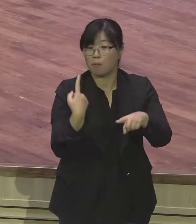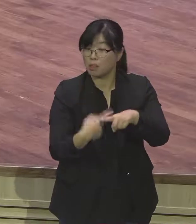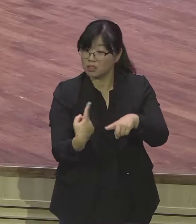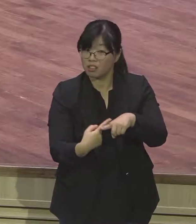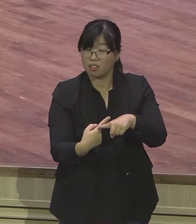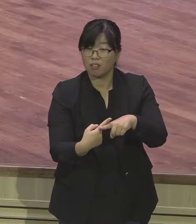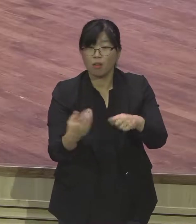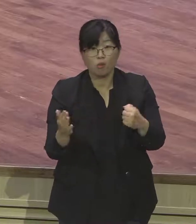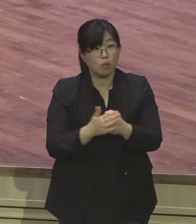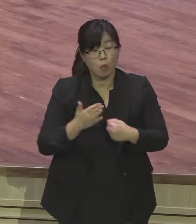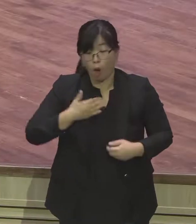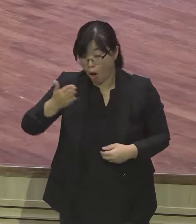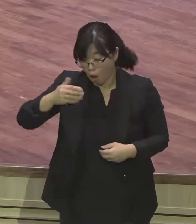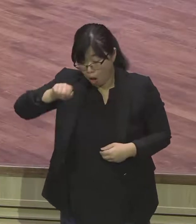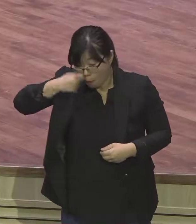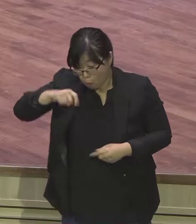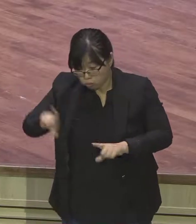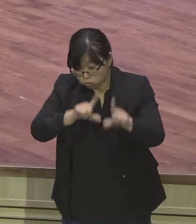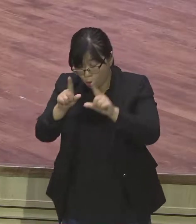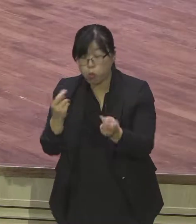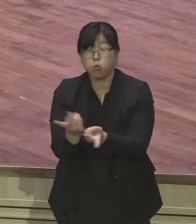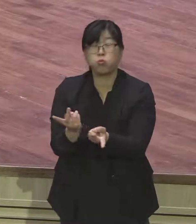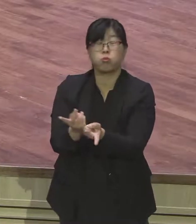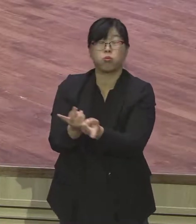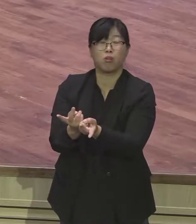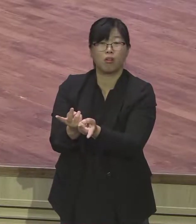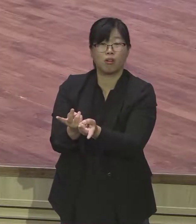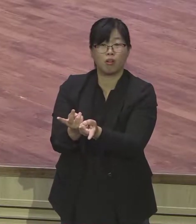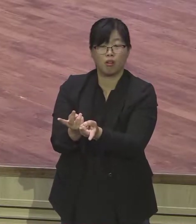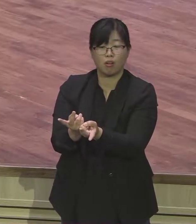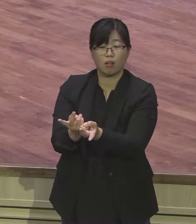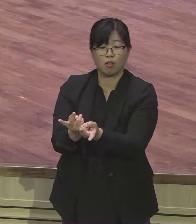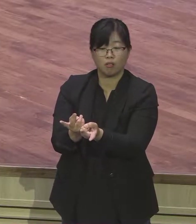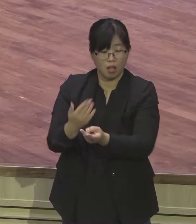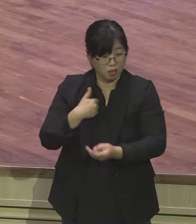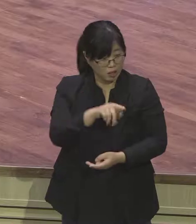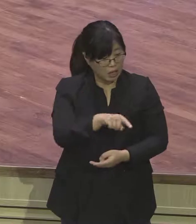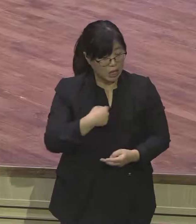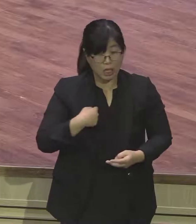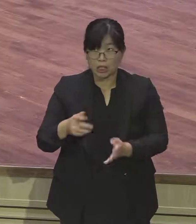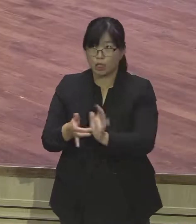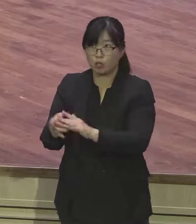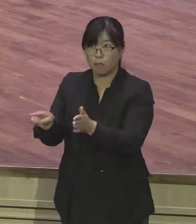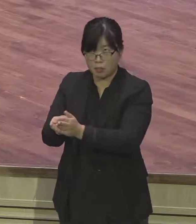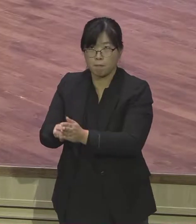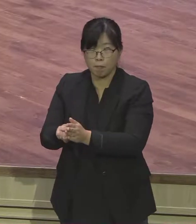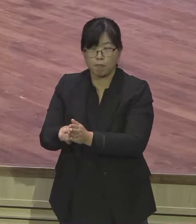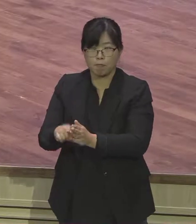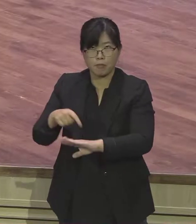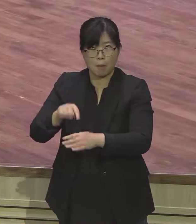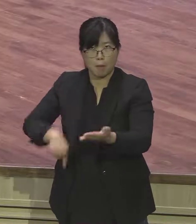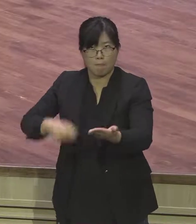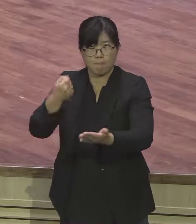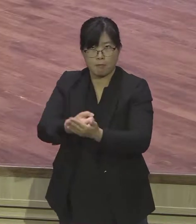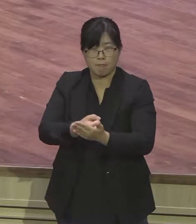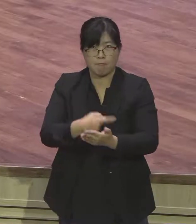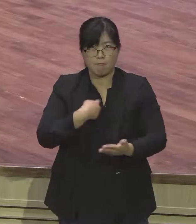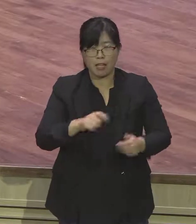생활을 정착할 수 있도록 일정 기간 동안이라도 도움을 줘야 돼. 그래서 제가 산업성교회와 연결을 하면 좋겠다.